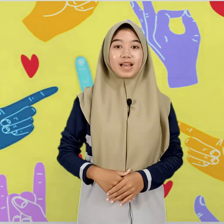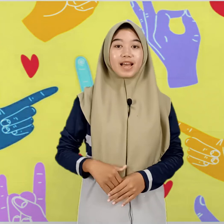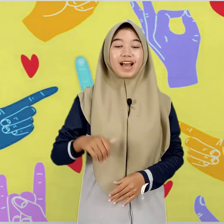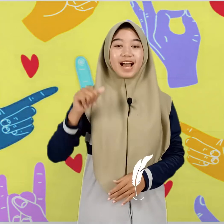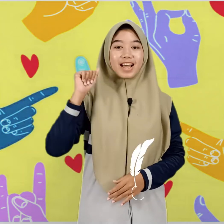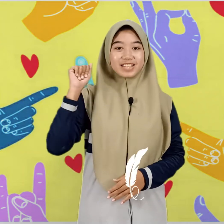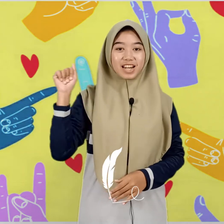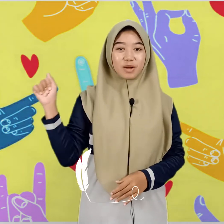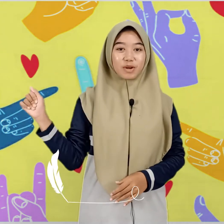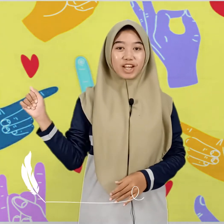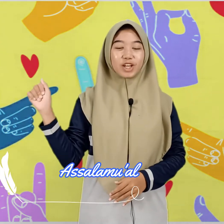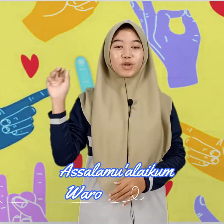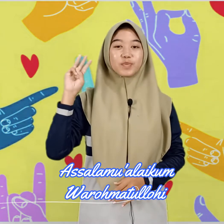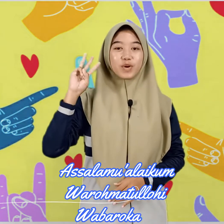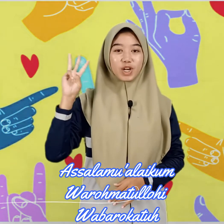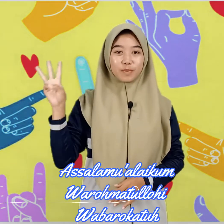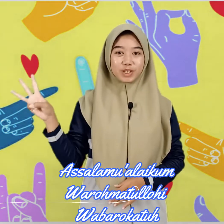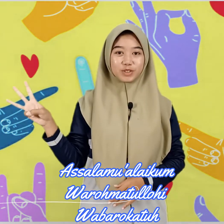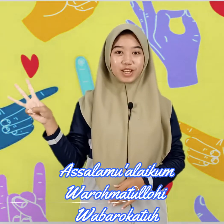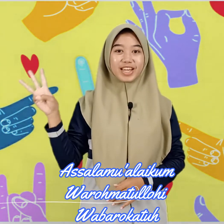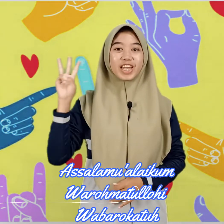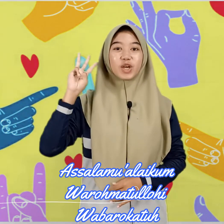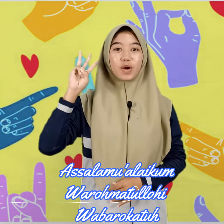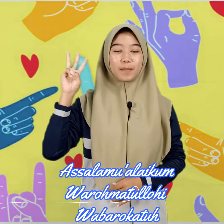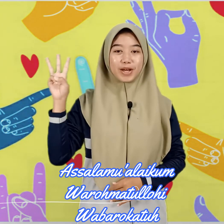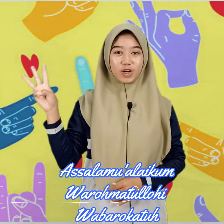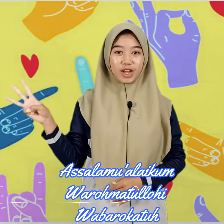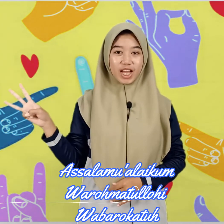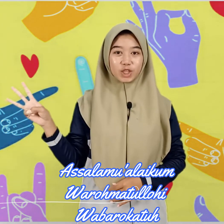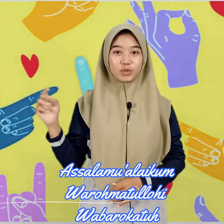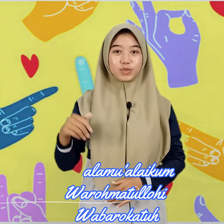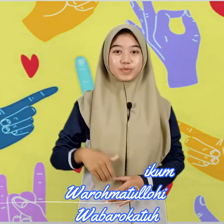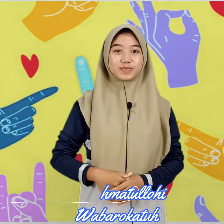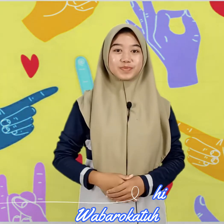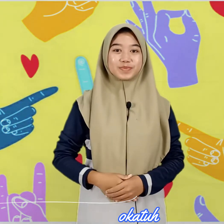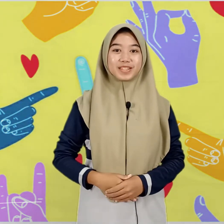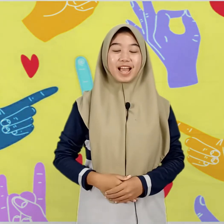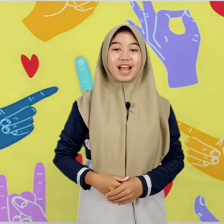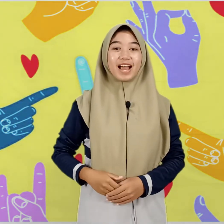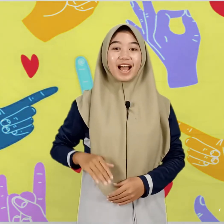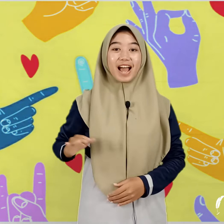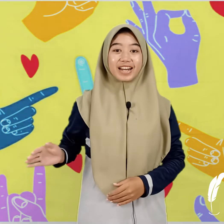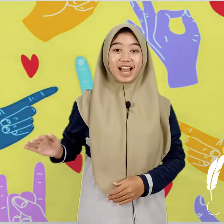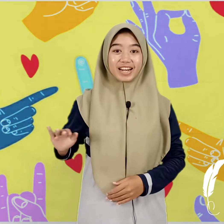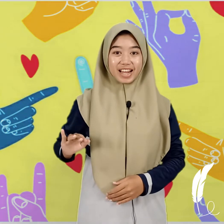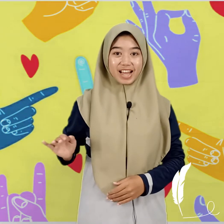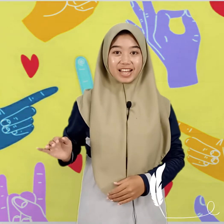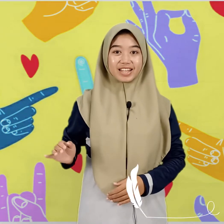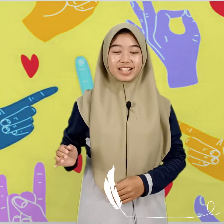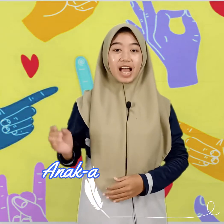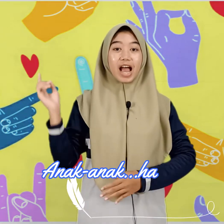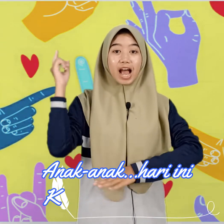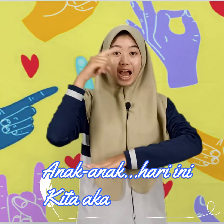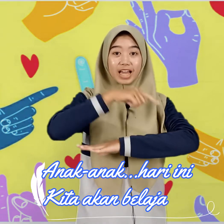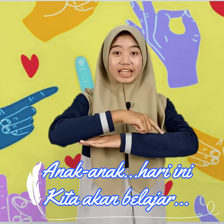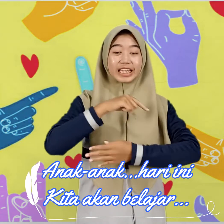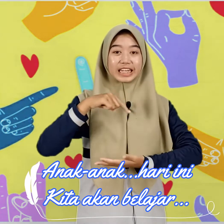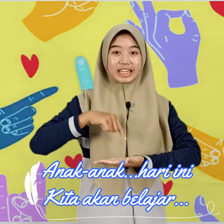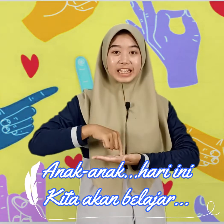Assalamualaikum warahmatullahi wabarakatuh Anak-anak, hari ini